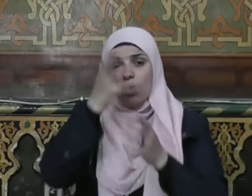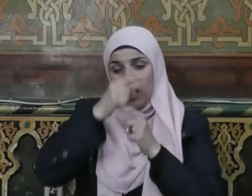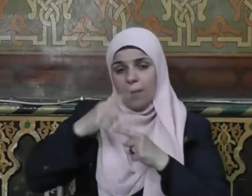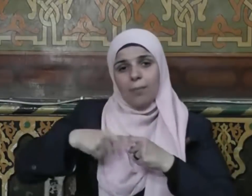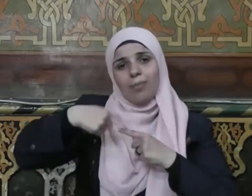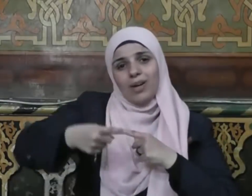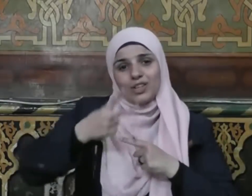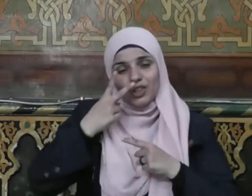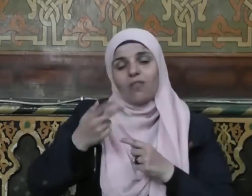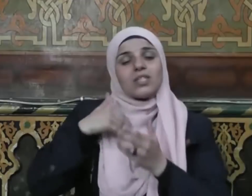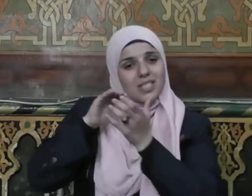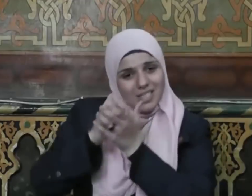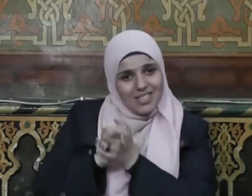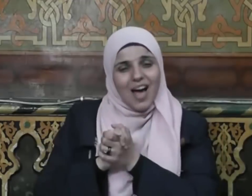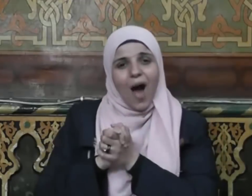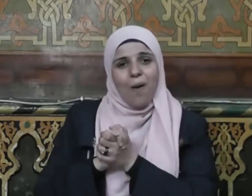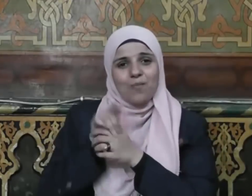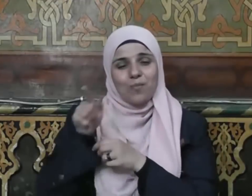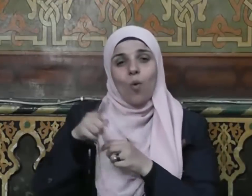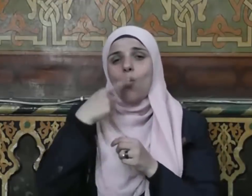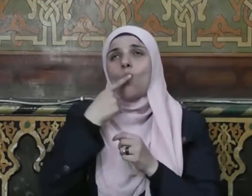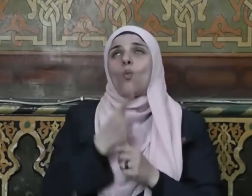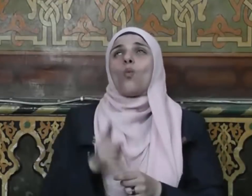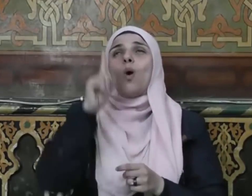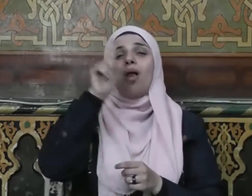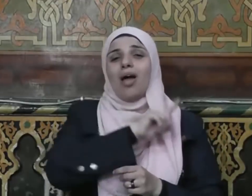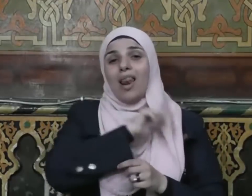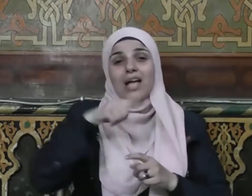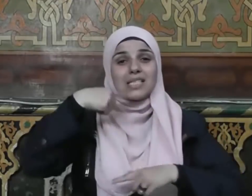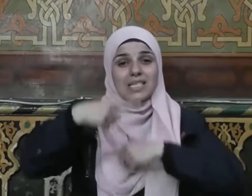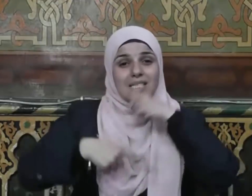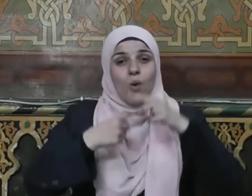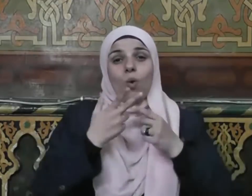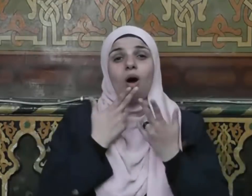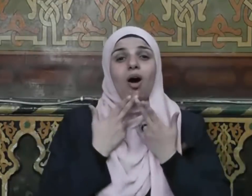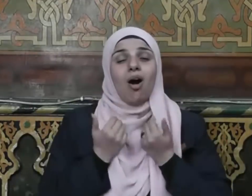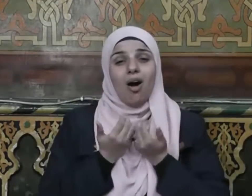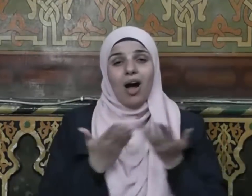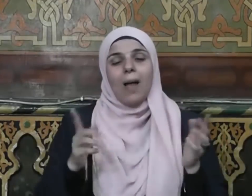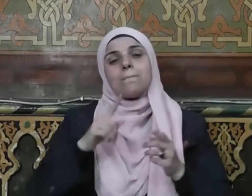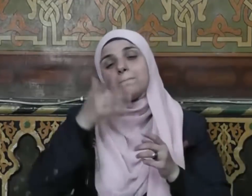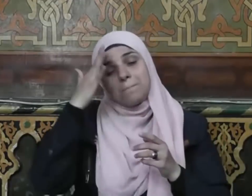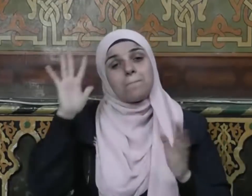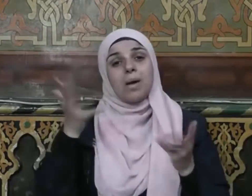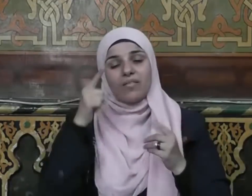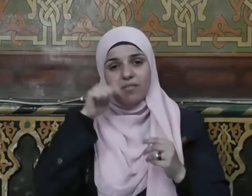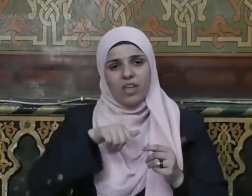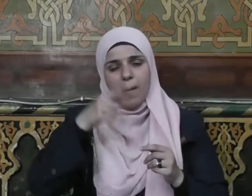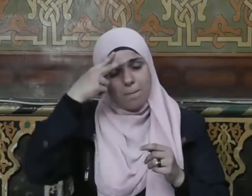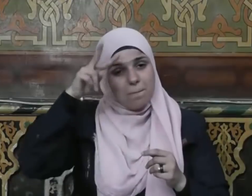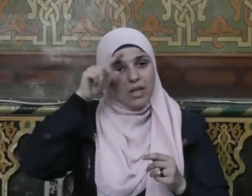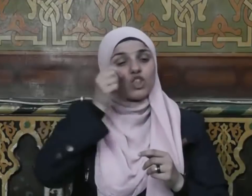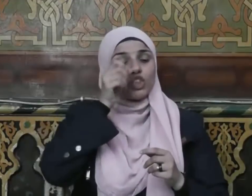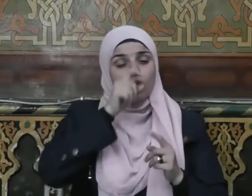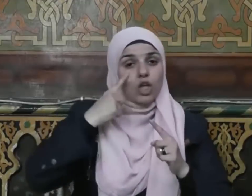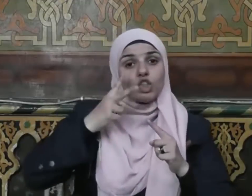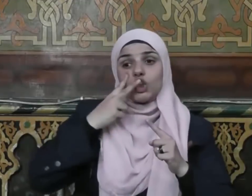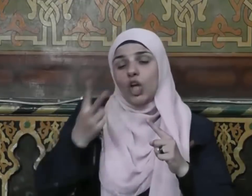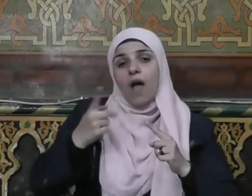وصاحب من صاحبني والله لا تزالون بخير ما دام فيكم من رآ من